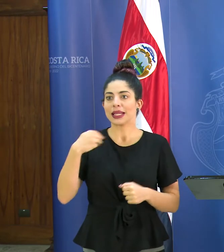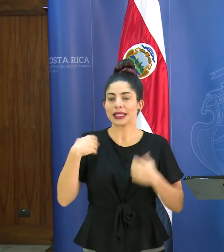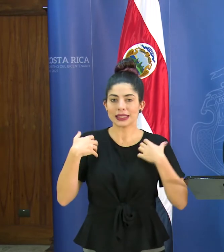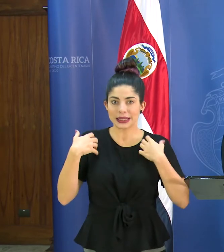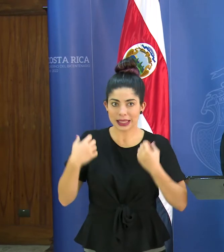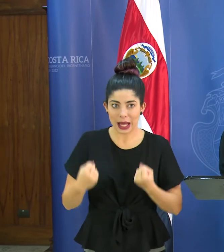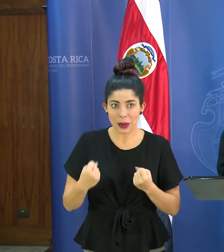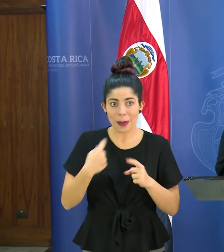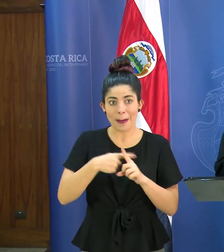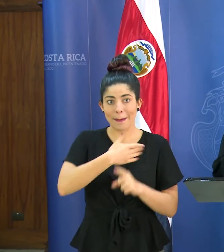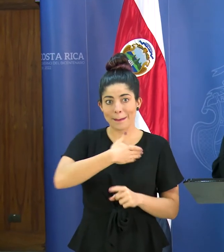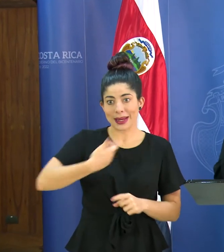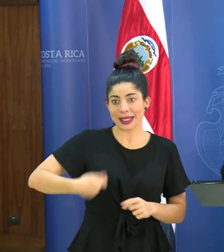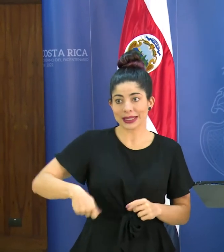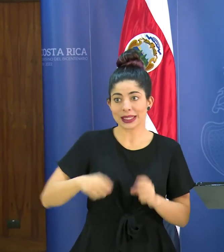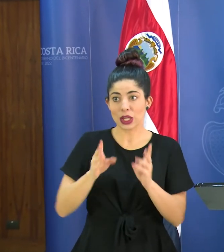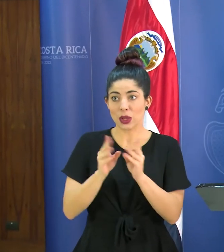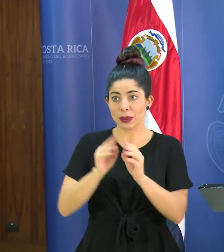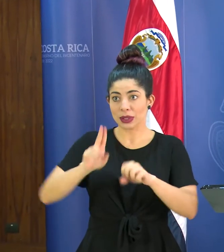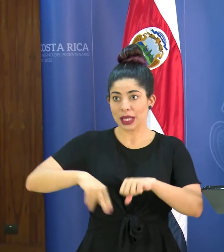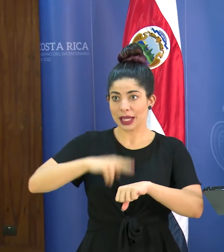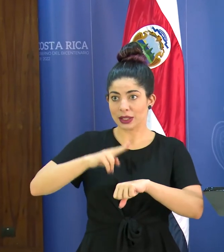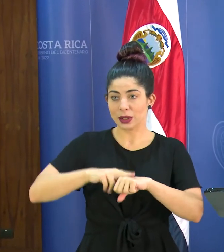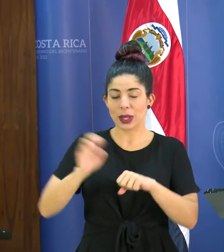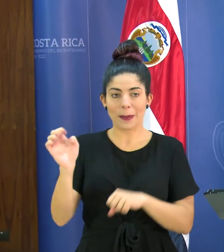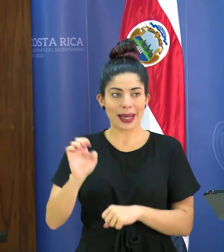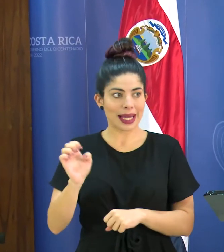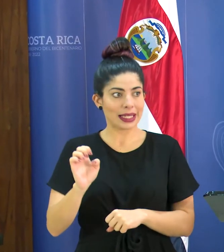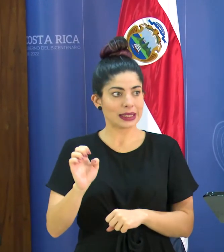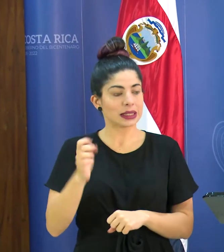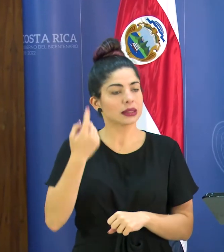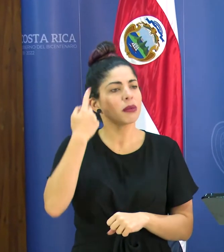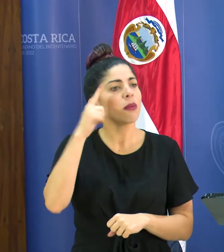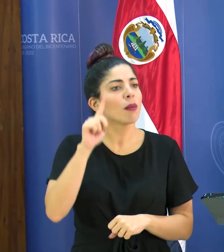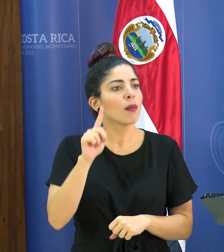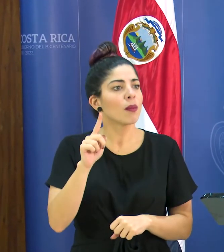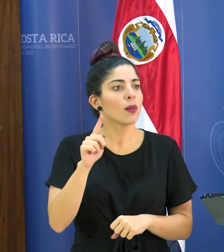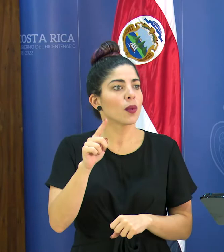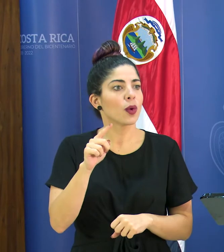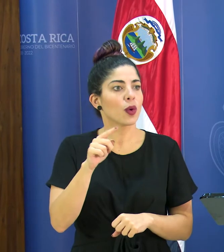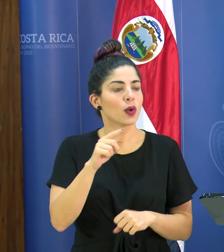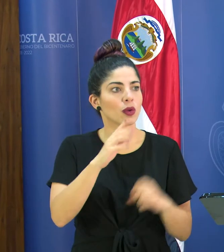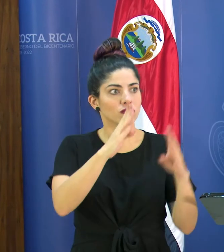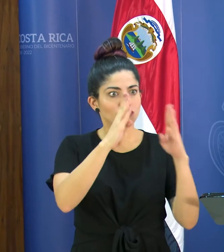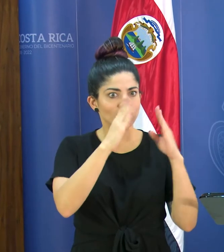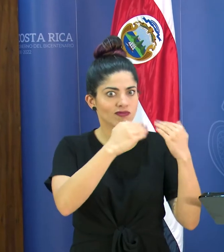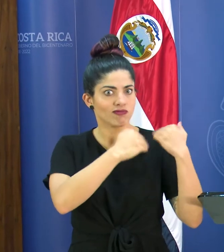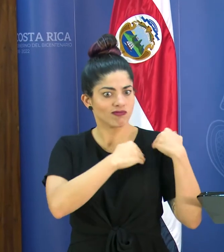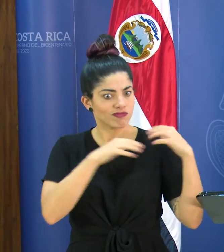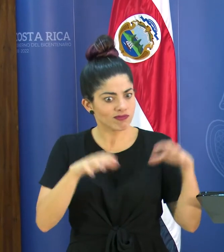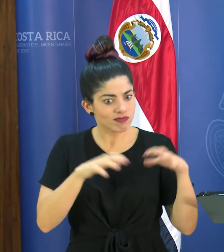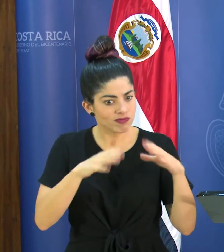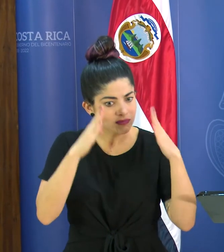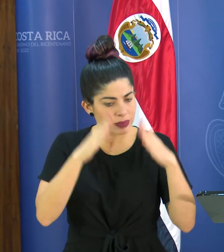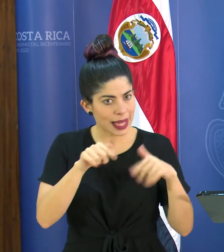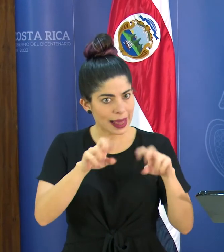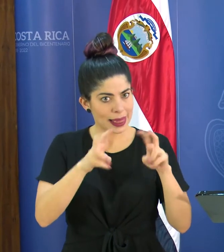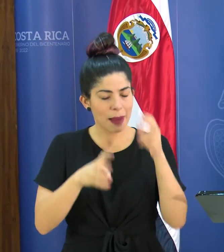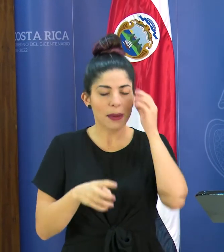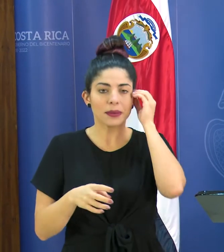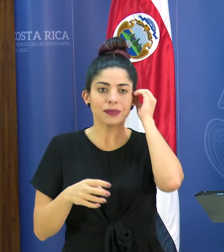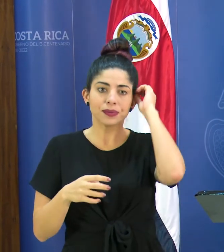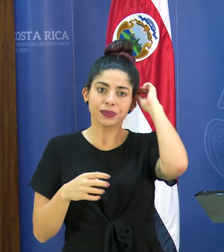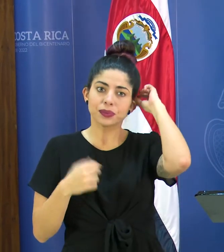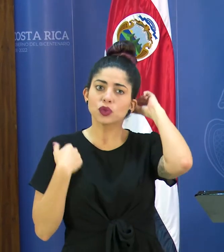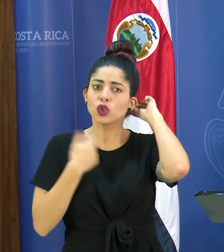y al presidente ejecutivo de la Comisión Nacional de Emergencias por esta diligente gestión en este tema. Nos lo hemos